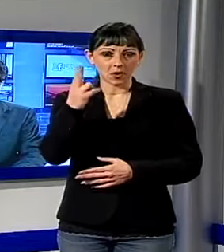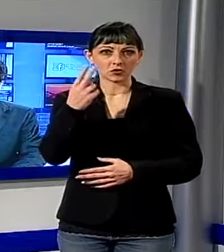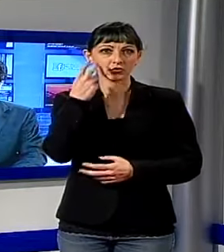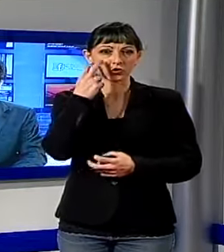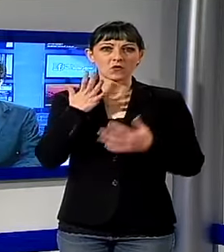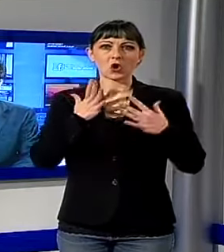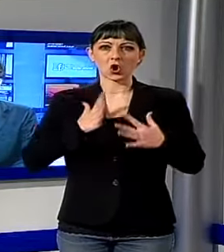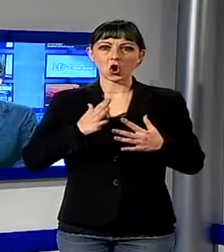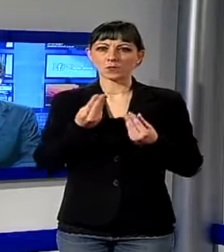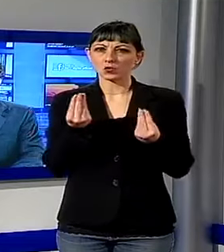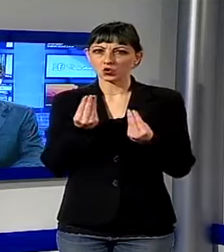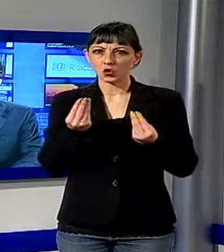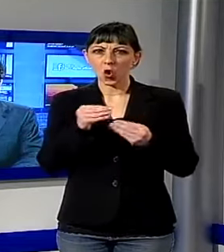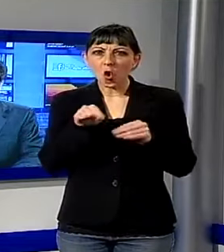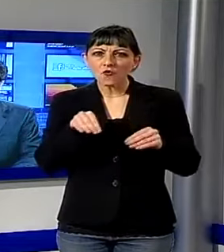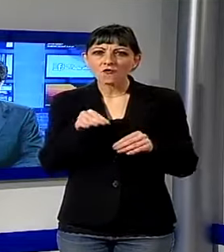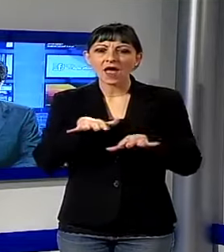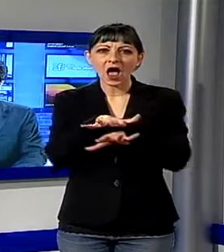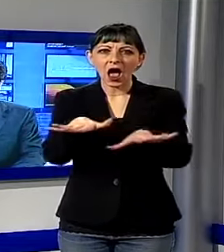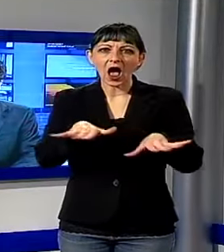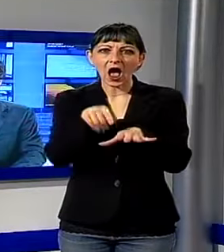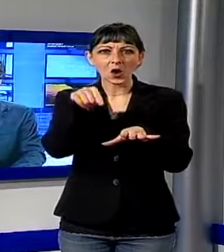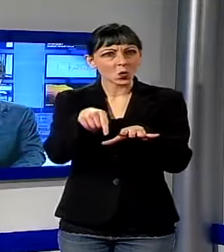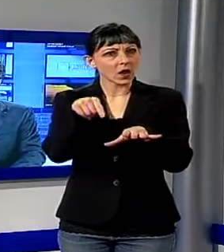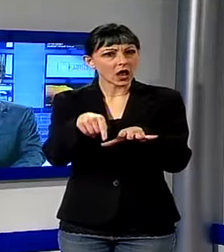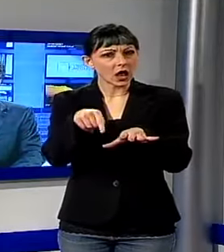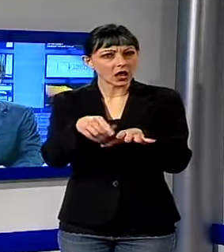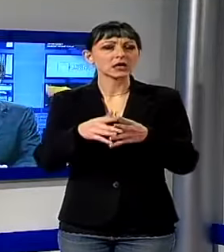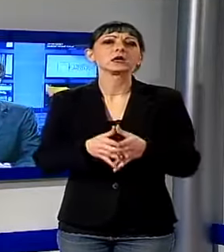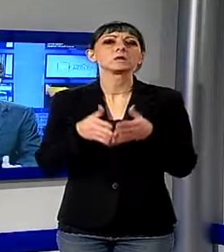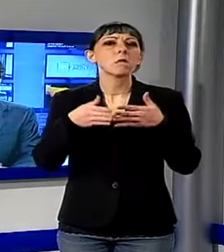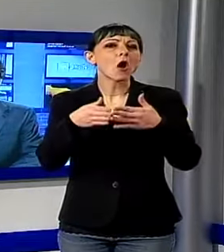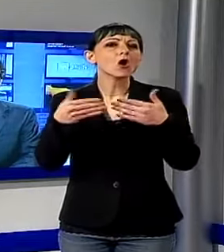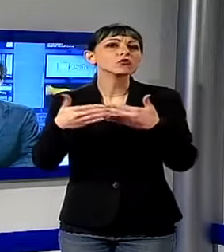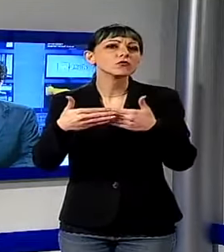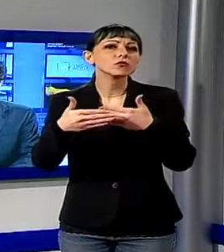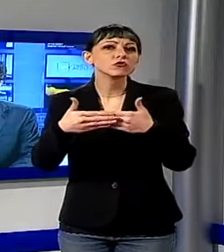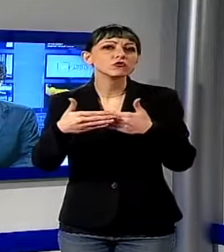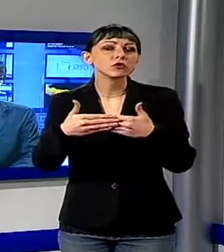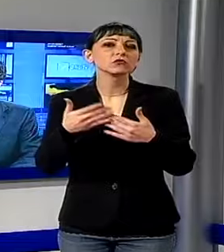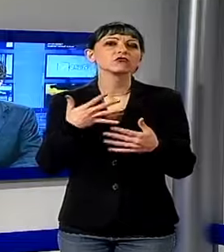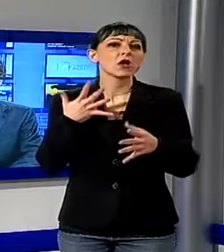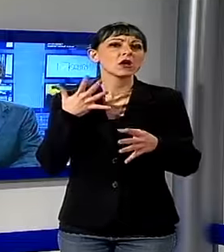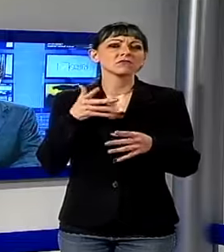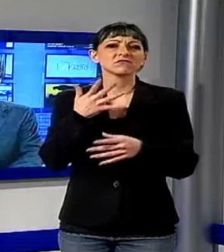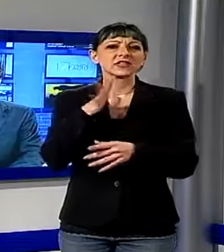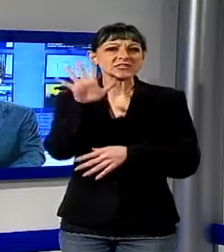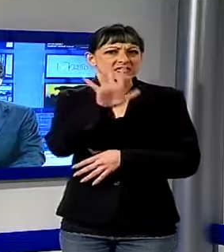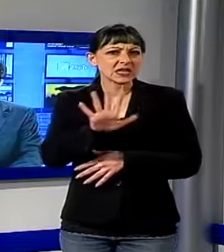Sul corpo non sono emersi segni di violenza come risultato della prima ricognizione effettuata da parte